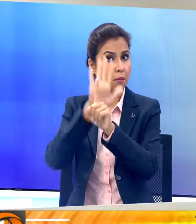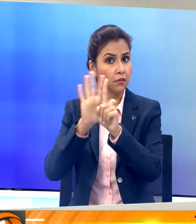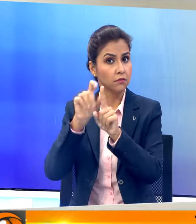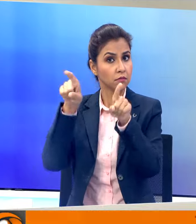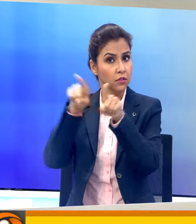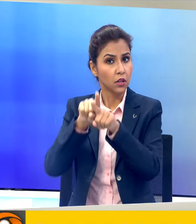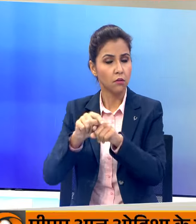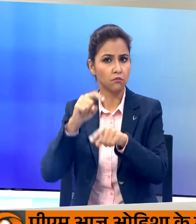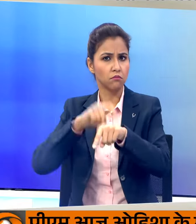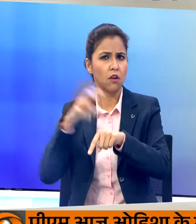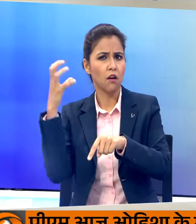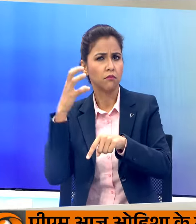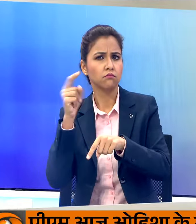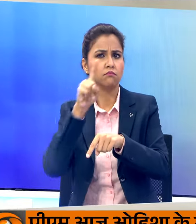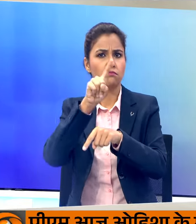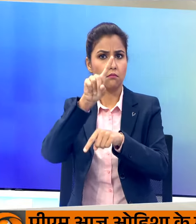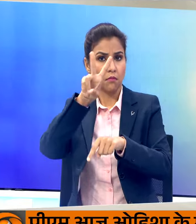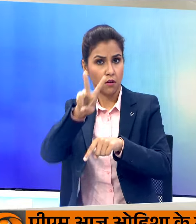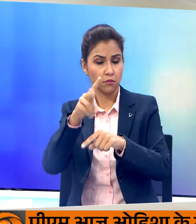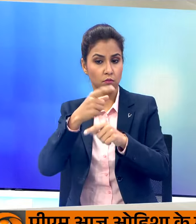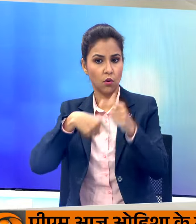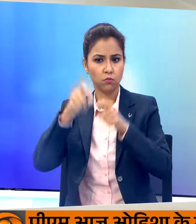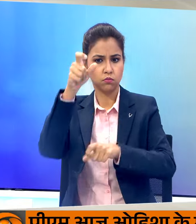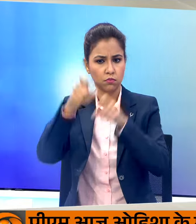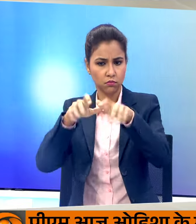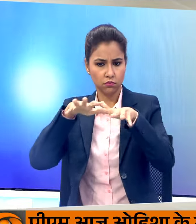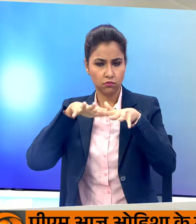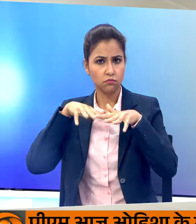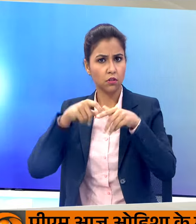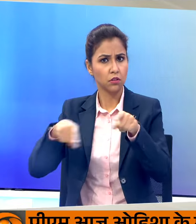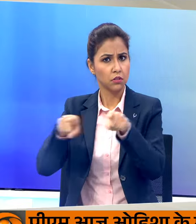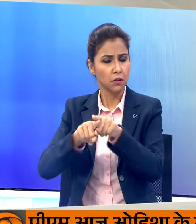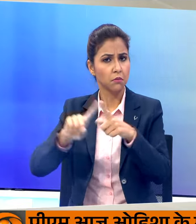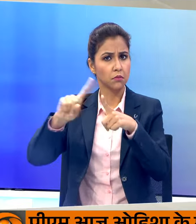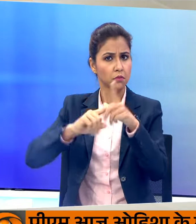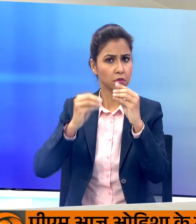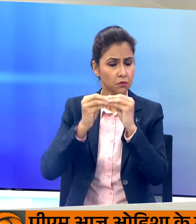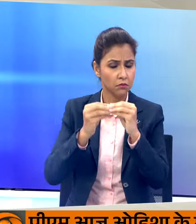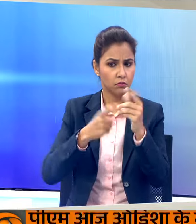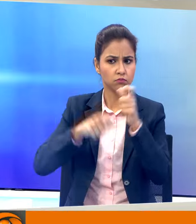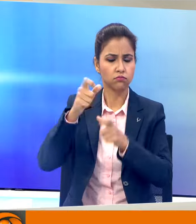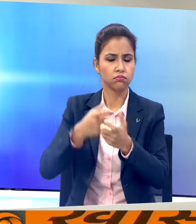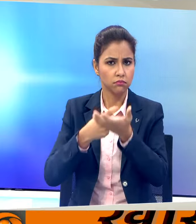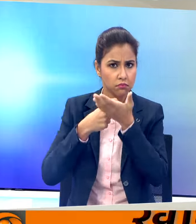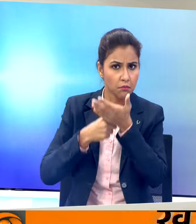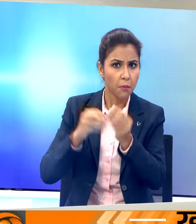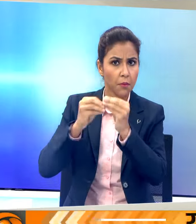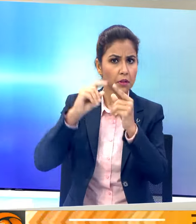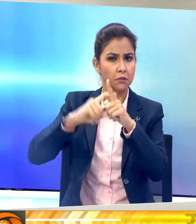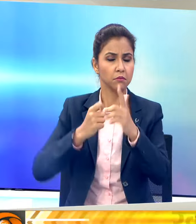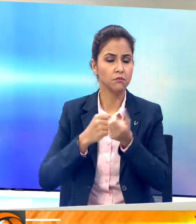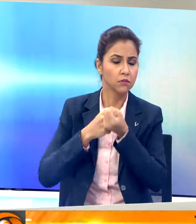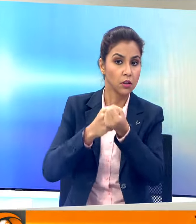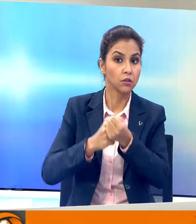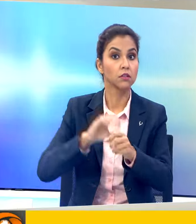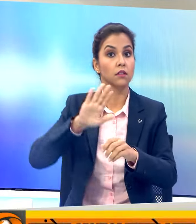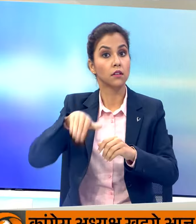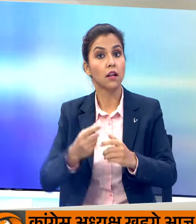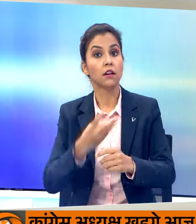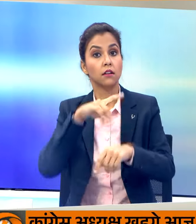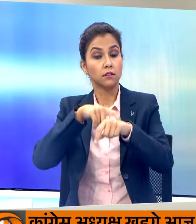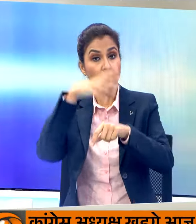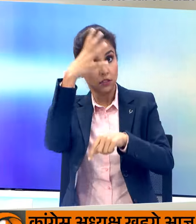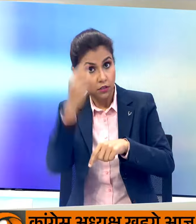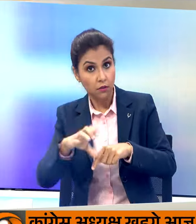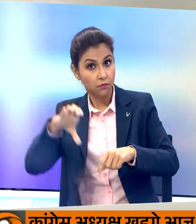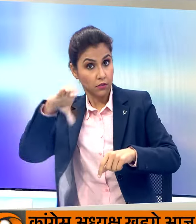बजे रोडशो कर जनता से भाजपा के पक्ष में मतदान की अपील करेंगे जिसके बाद वहें शाम चार बजे चंडिगर